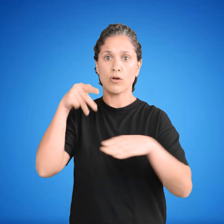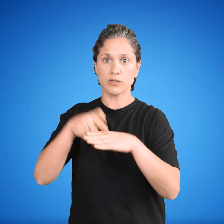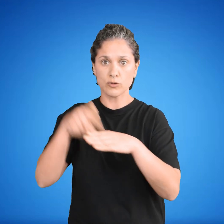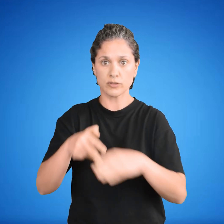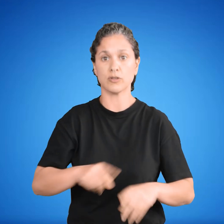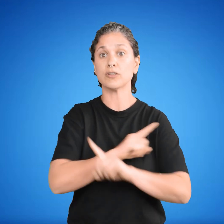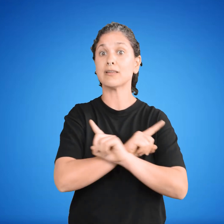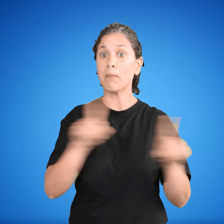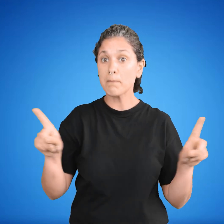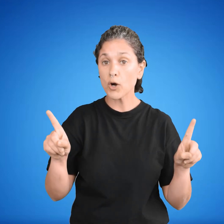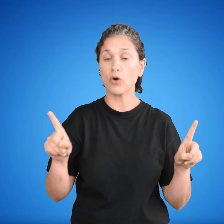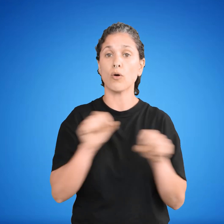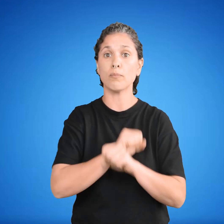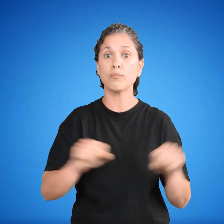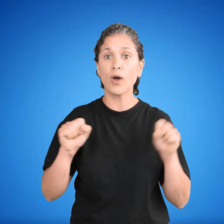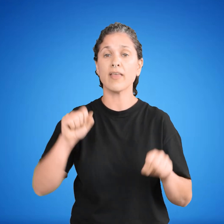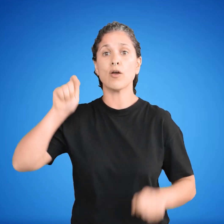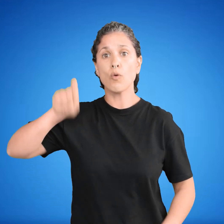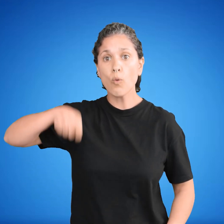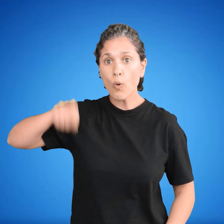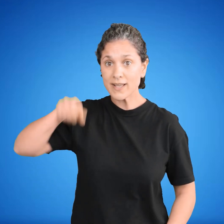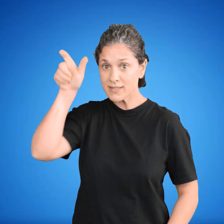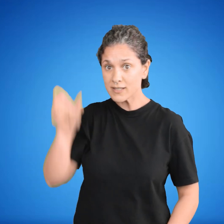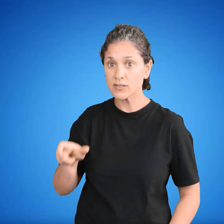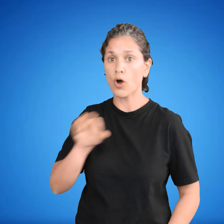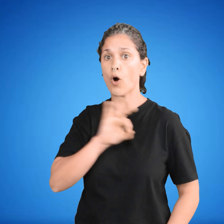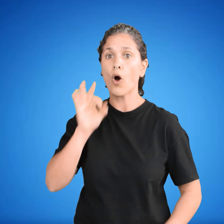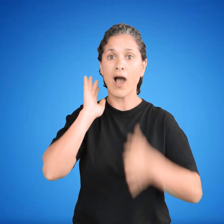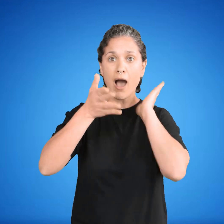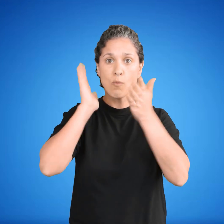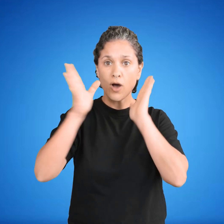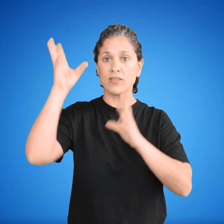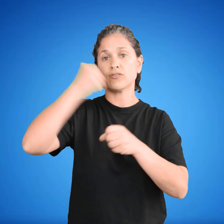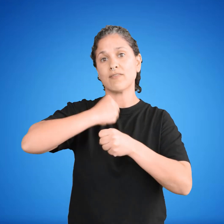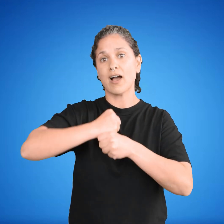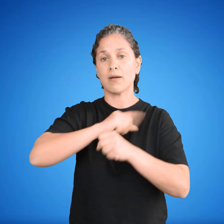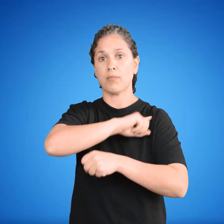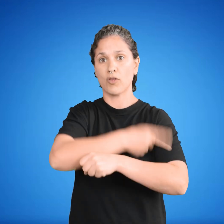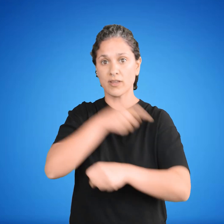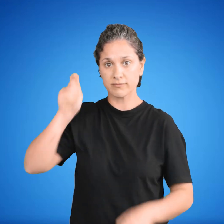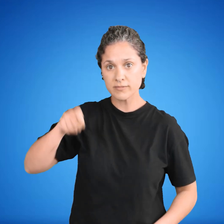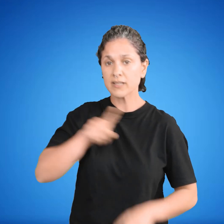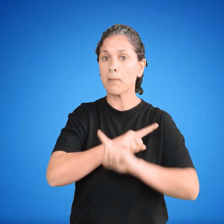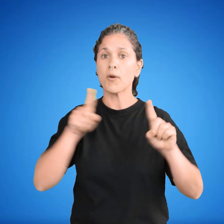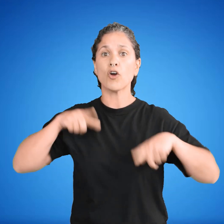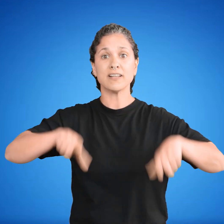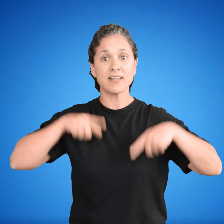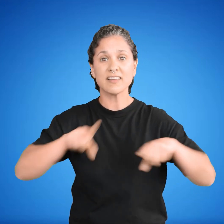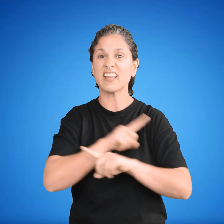Artículo Tampoco podrán serlo los jueces y fiscales letrados, ni los intendentes, ni los funcionarios policiales en los